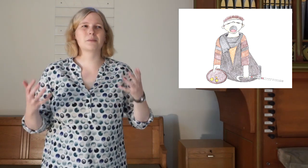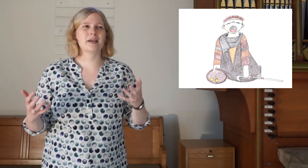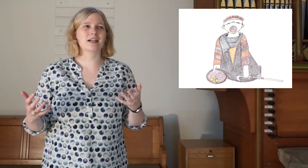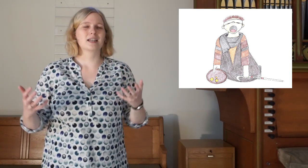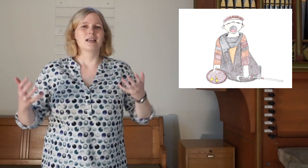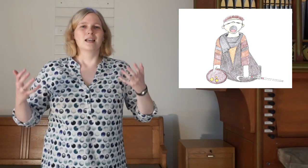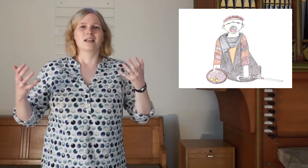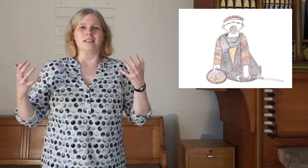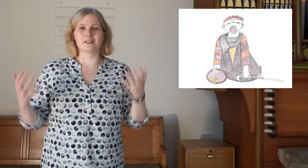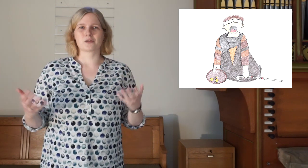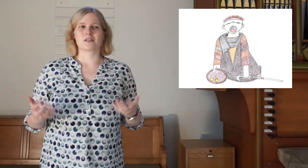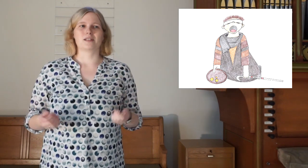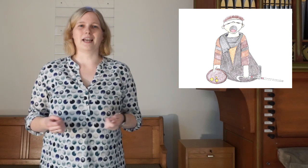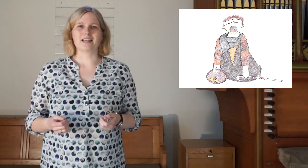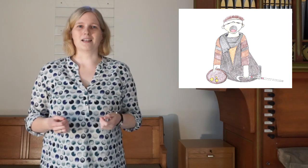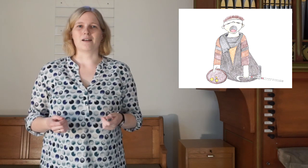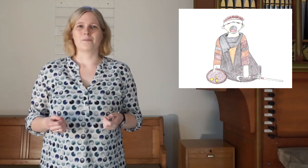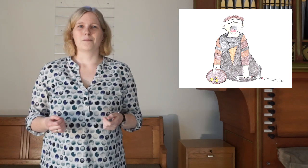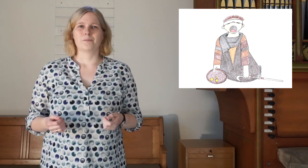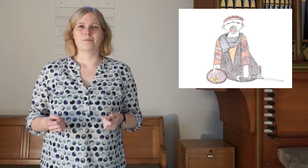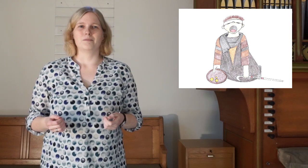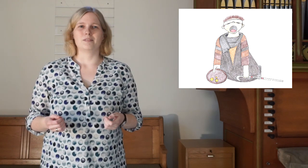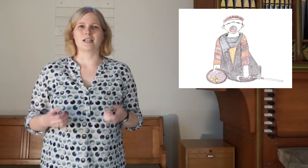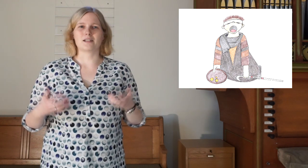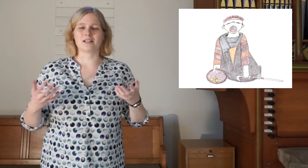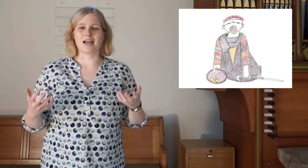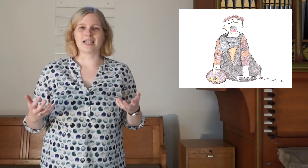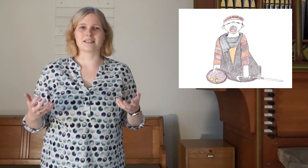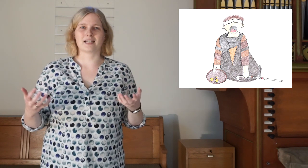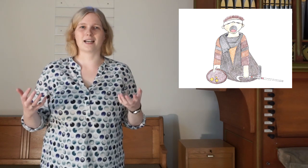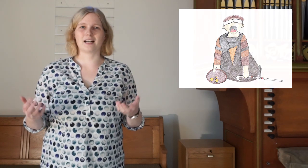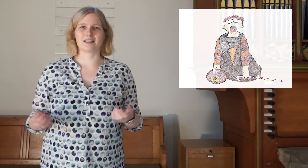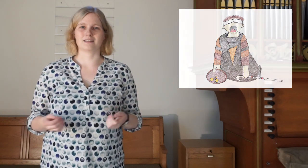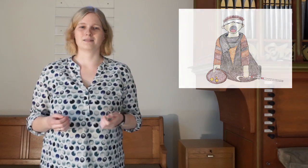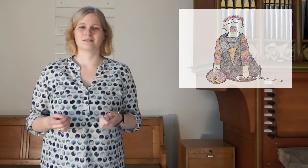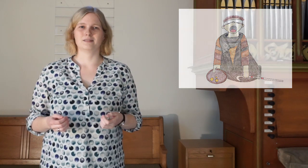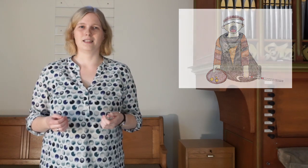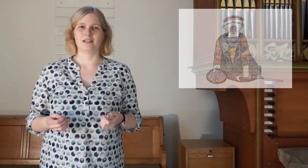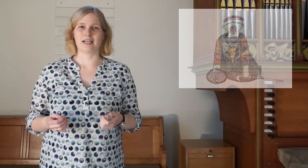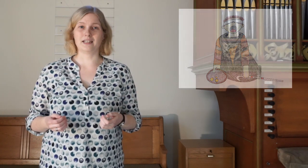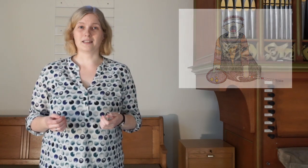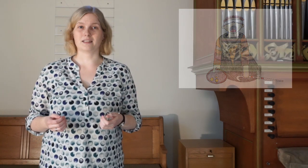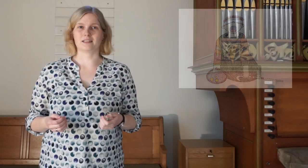gemerkt, Jesus ist der Retter, der das Leid der Kranken, ändern kann.